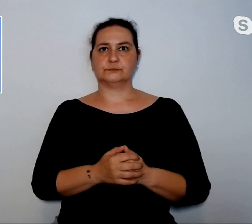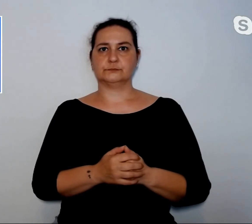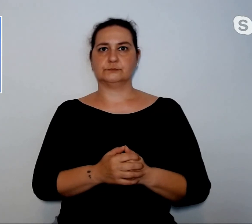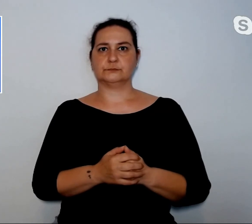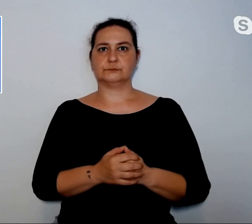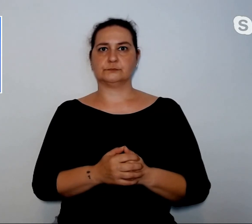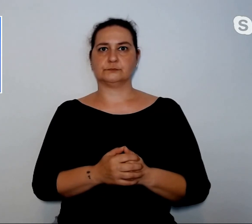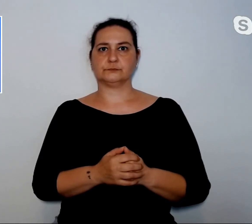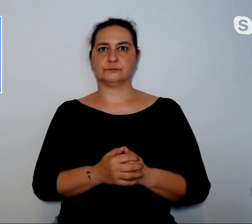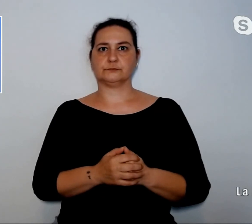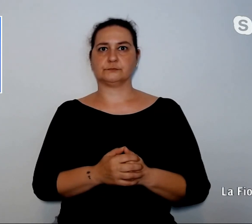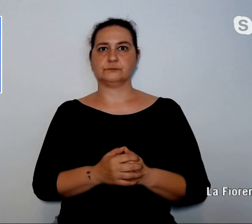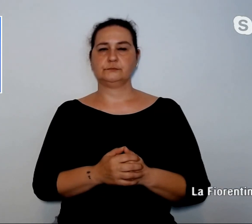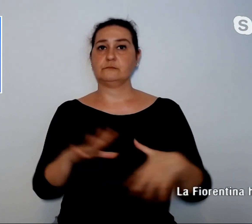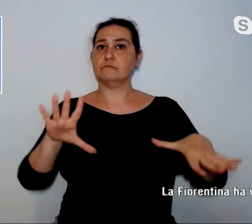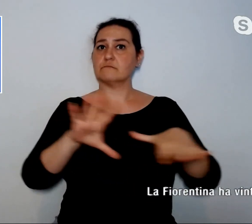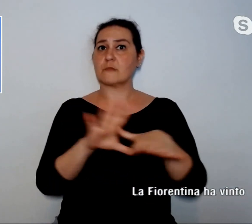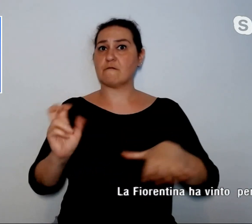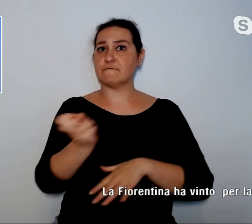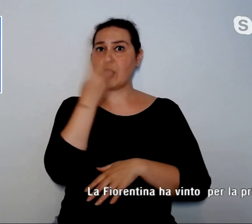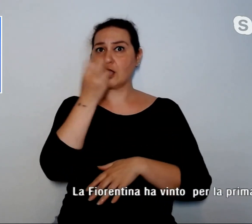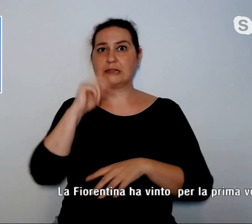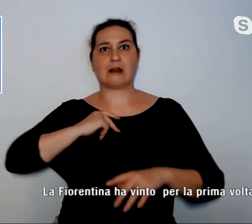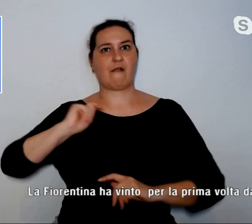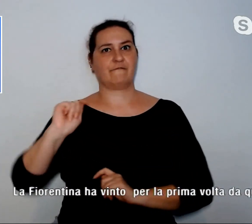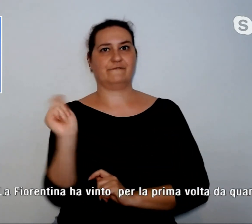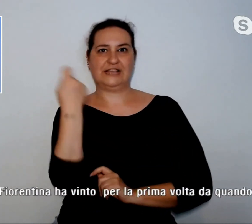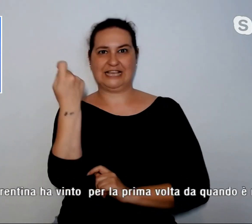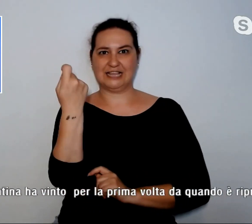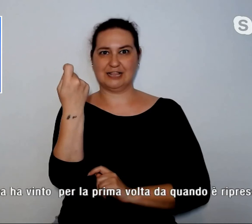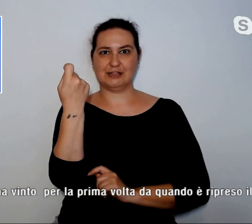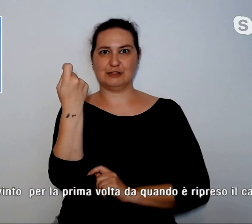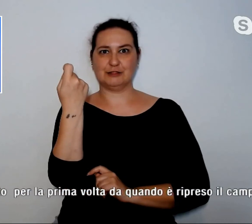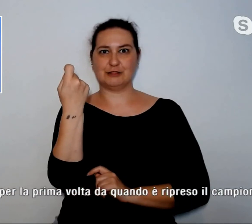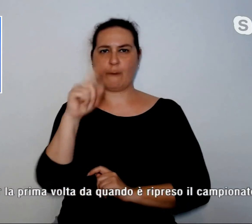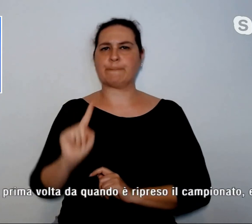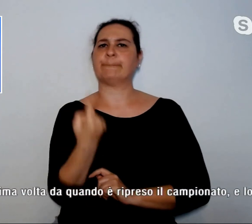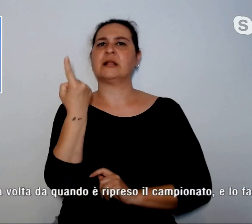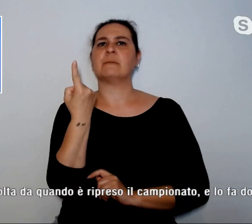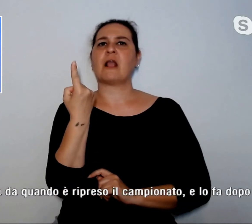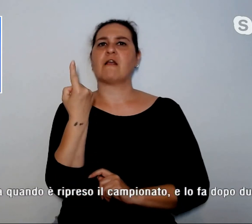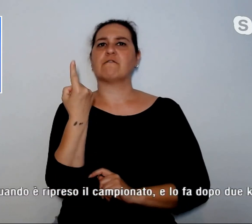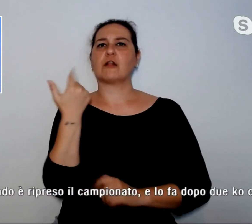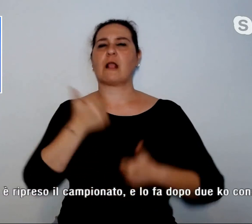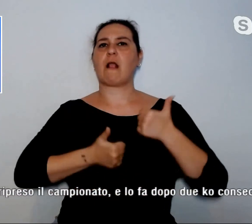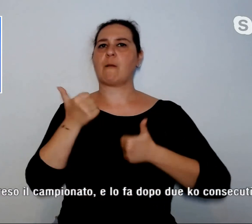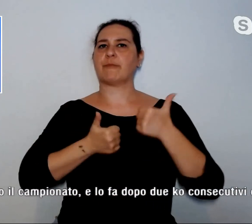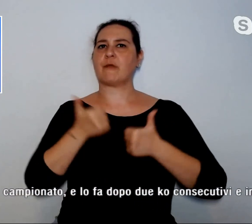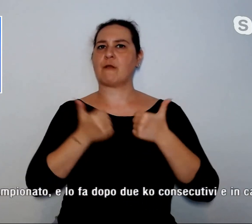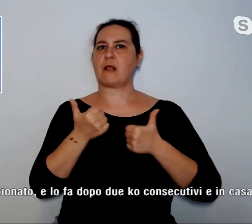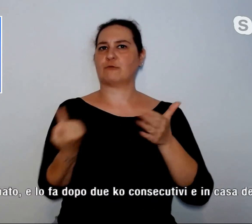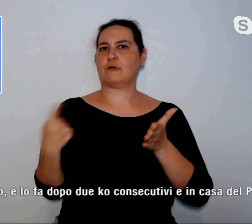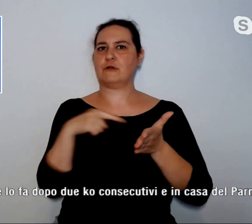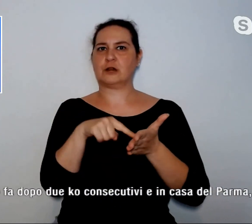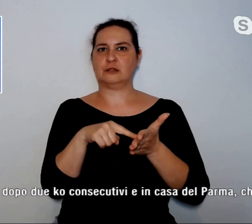E la Fiorentina ha vinto per la prima volta da quando è ripreso il campionato e lo fa dopo due K.O.